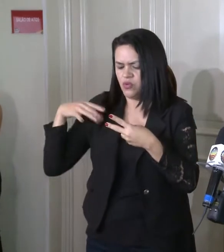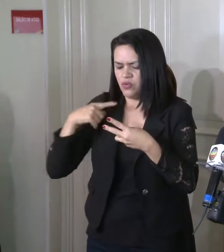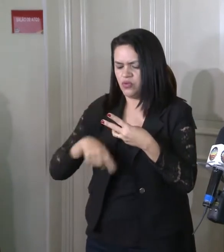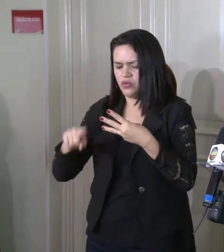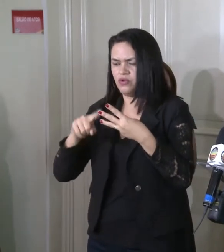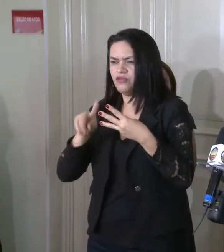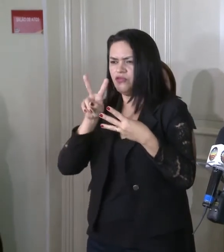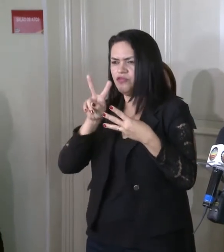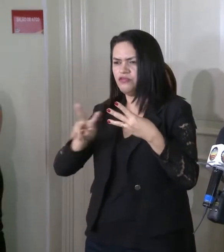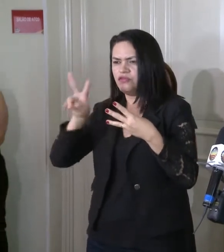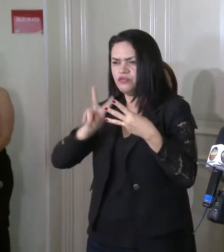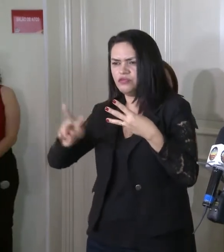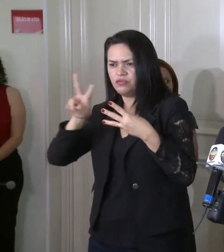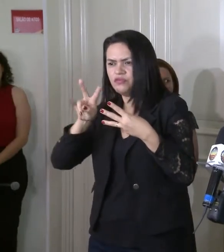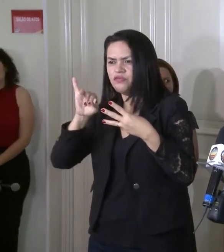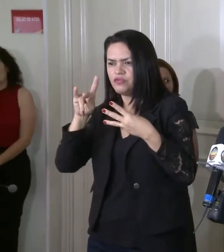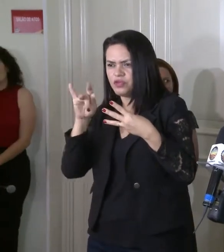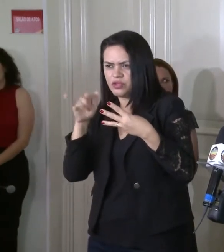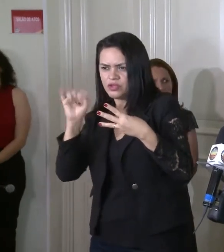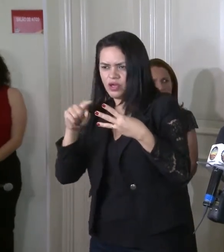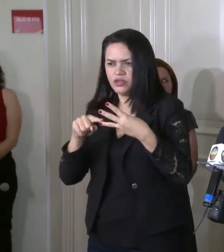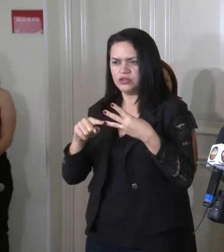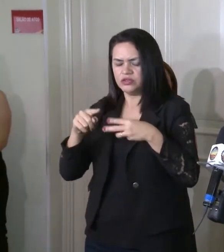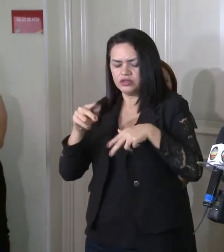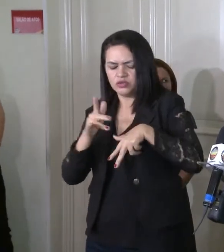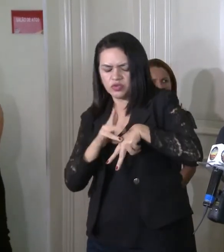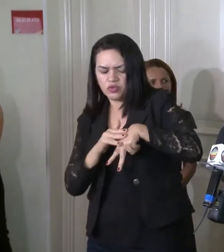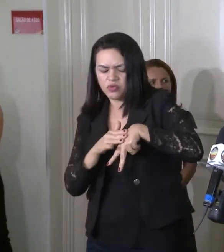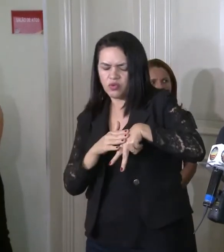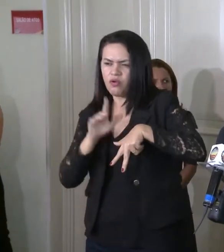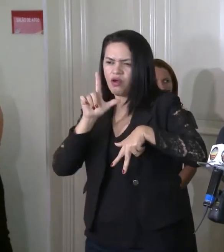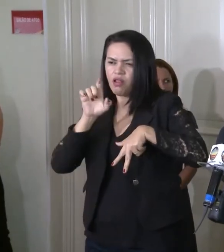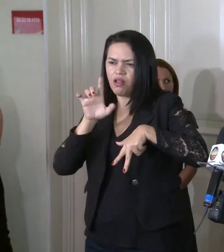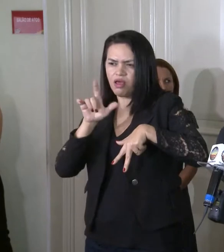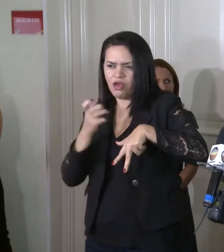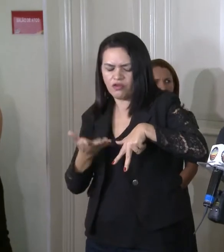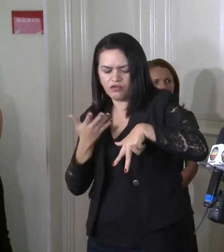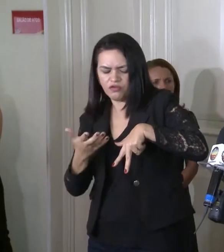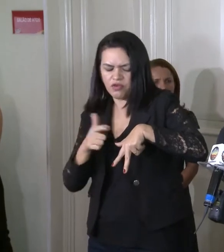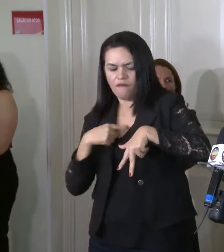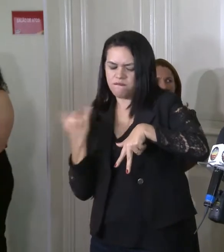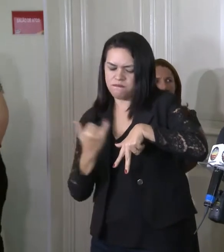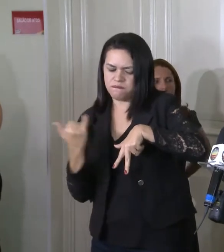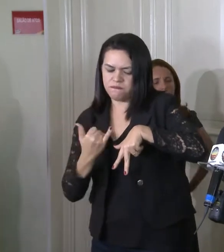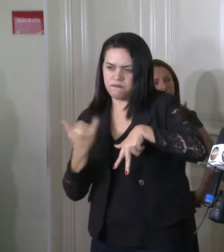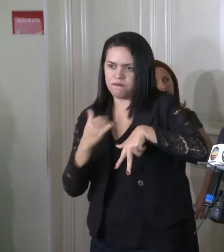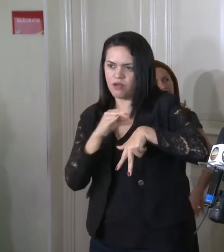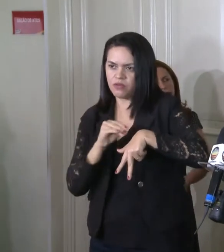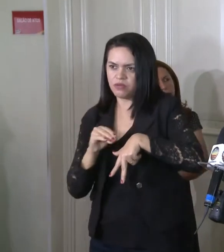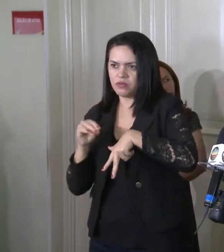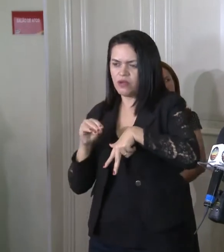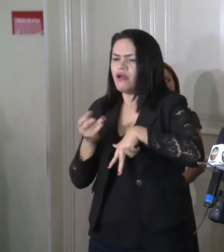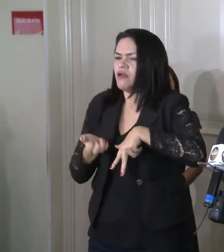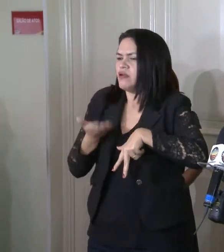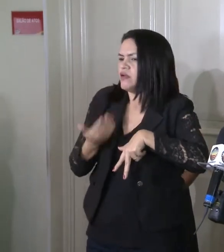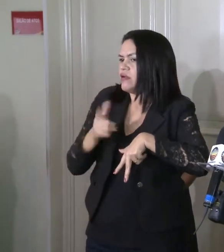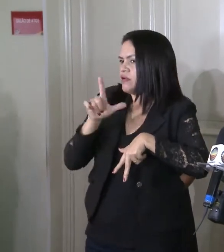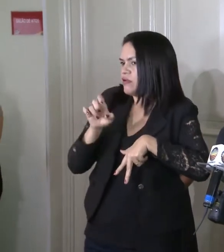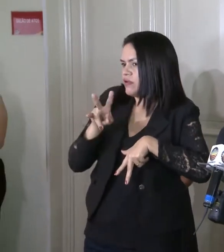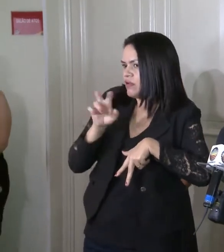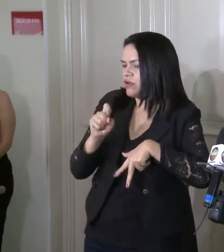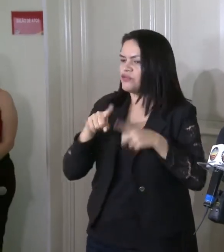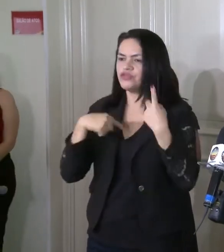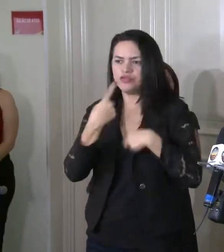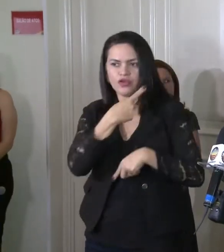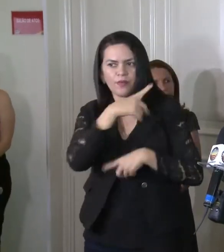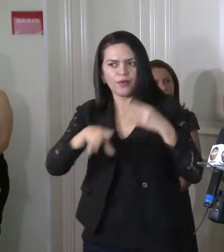classificado como paciente com sintomas leves, pacientes com sintomas moderados e pacientes com sintomas graves. Pacientes com sintomas leves, e depois o Dr. Marcos